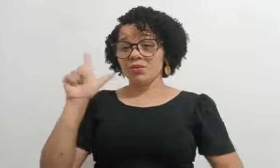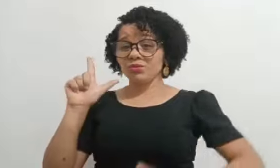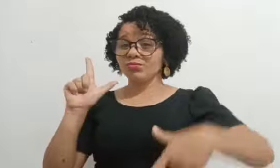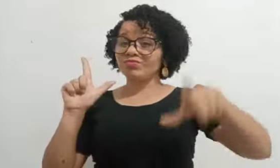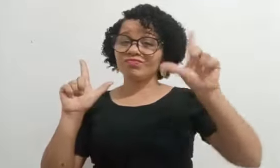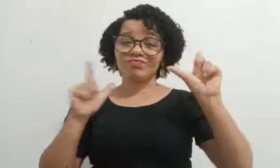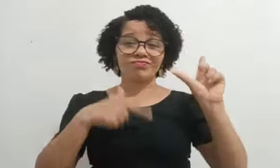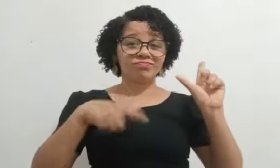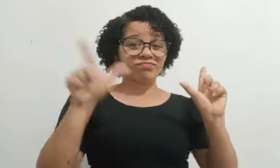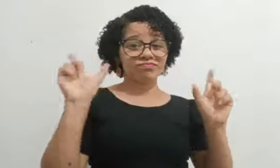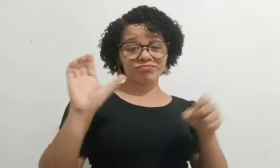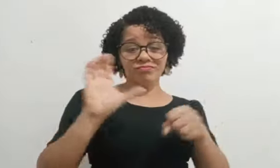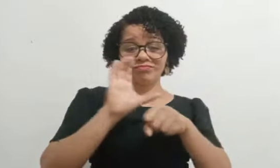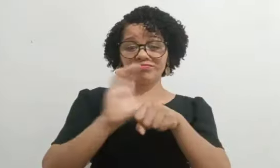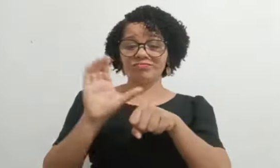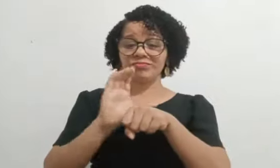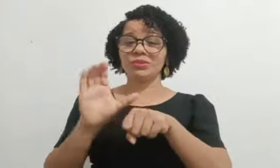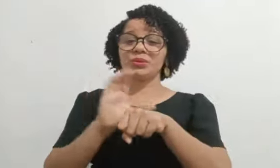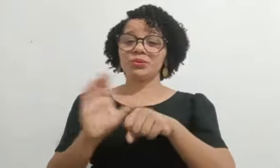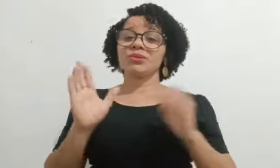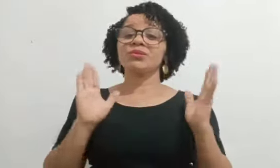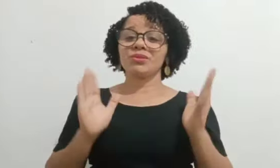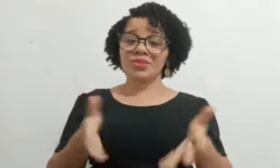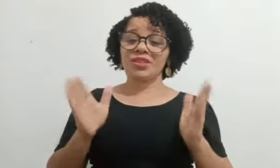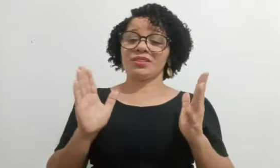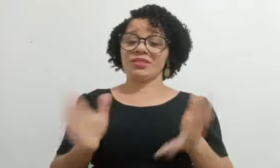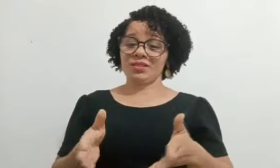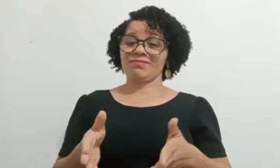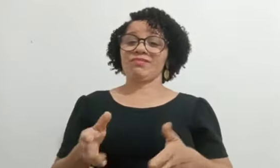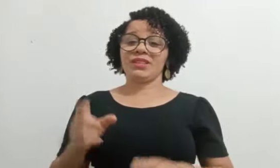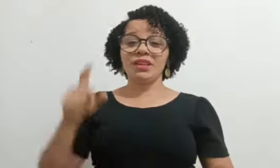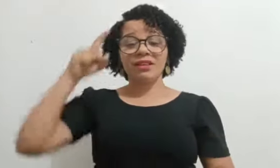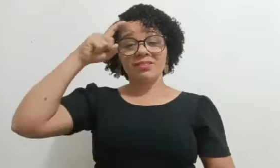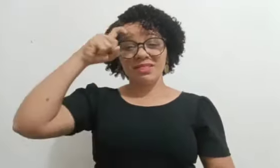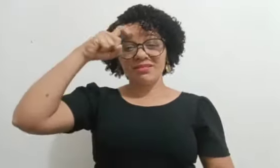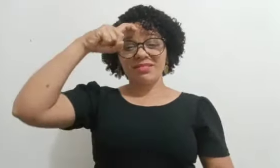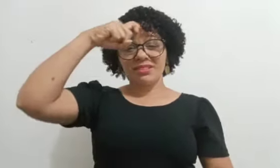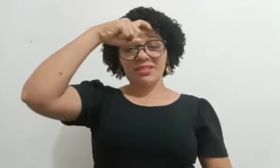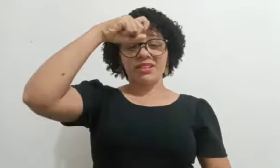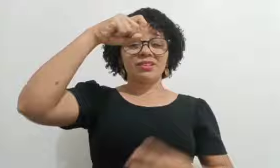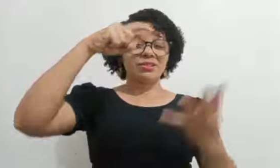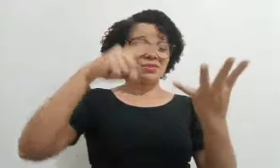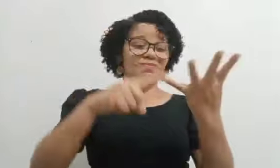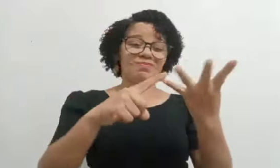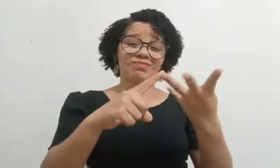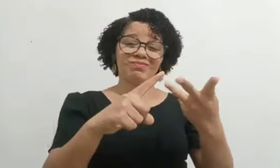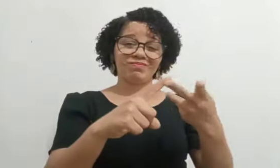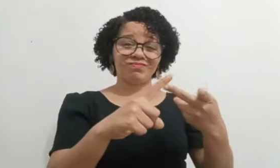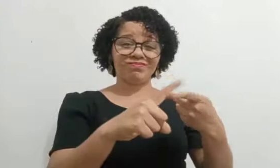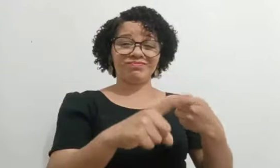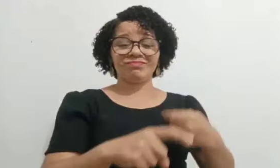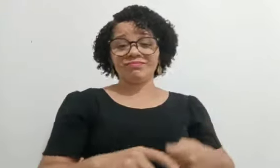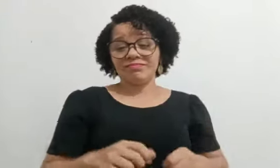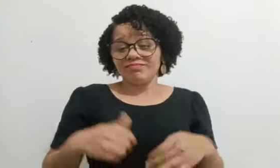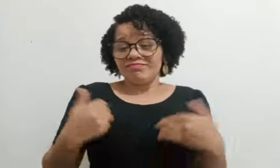Eu aprendi a montar frases e ter um diálogo na teoria. Mas na